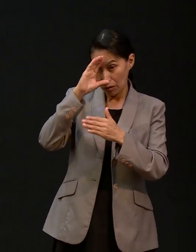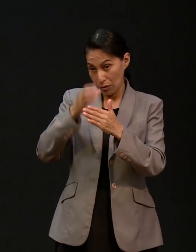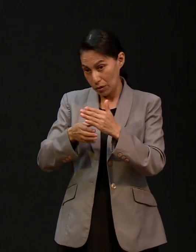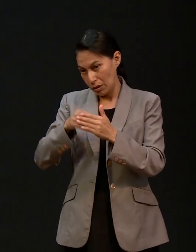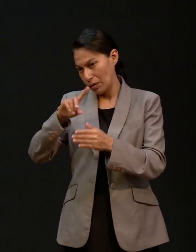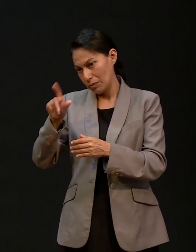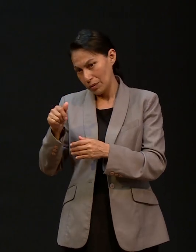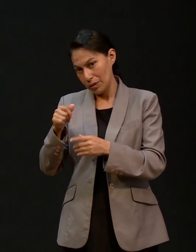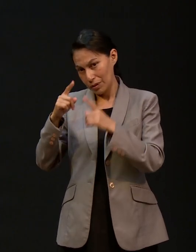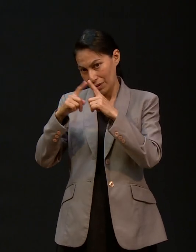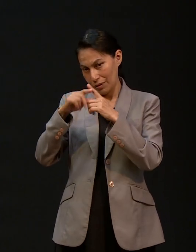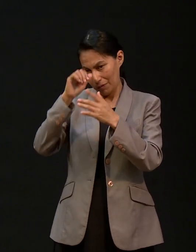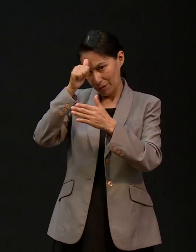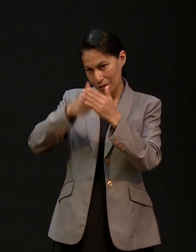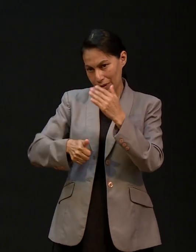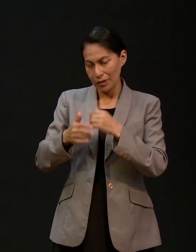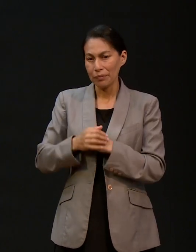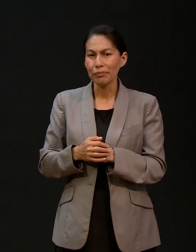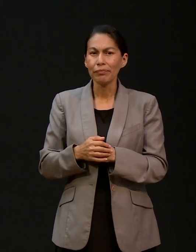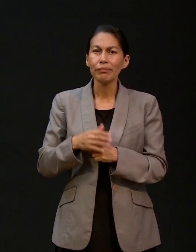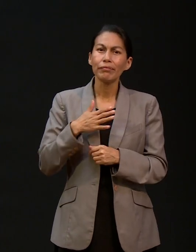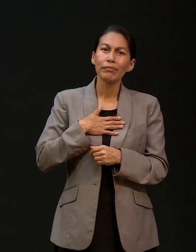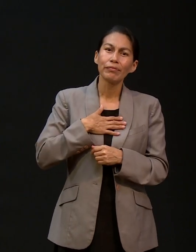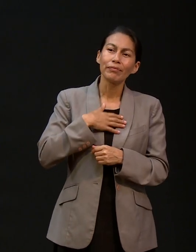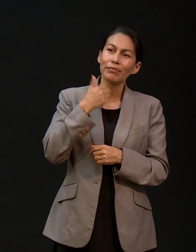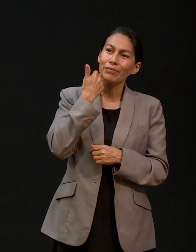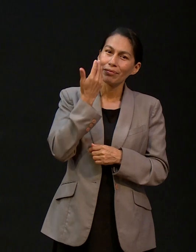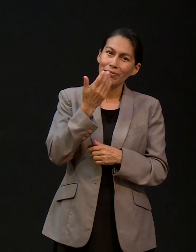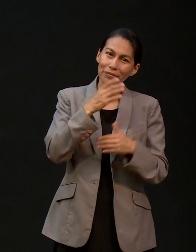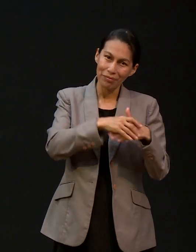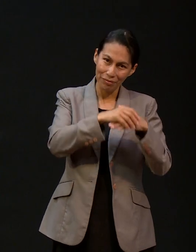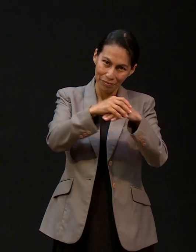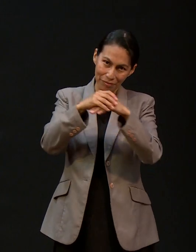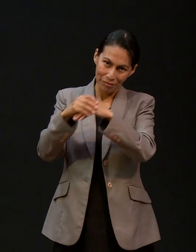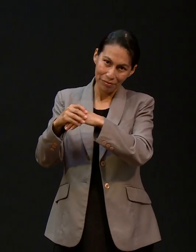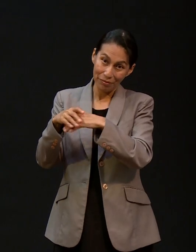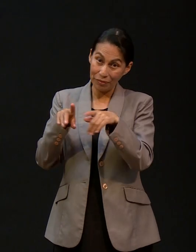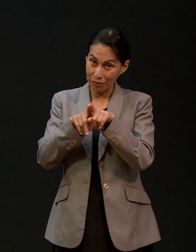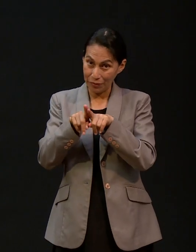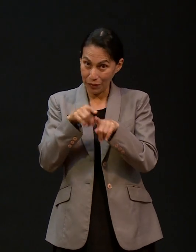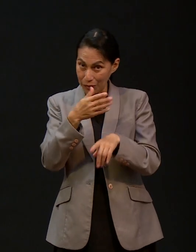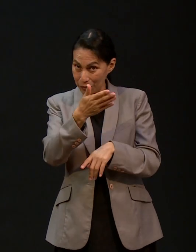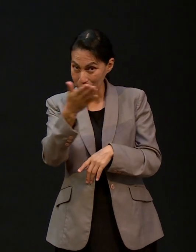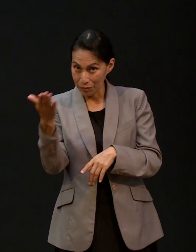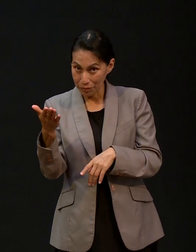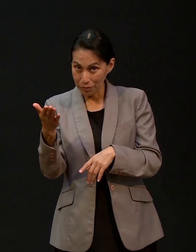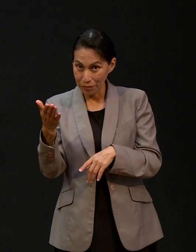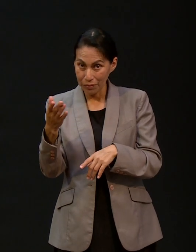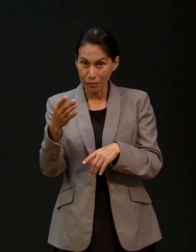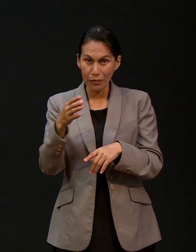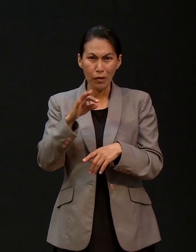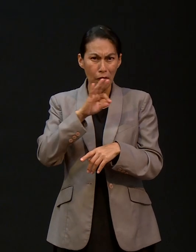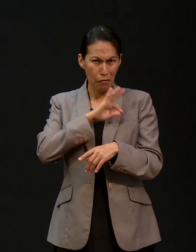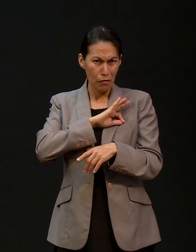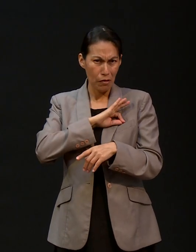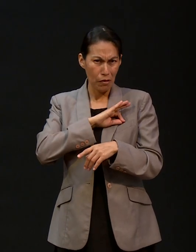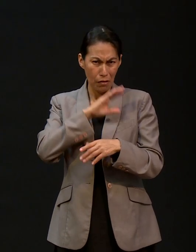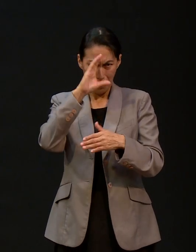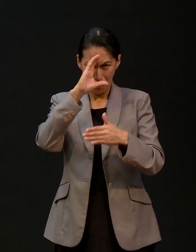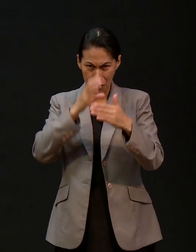católica. Y quisiera aprovechar y mandar un saludo a todos nuestros hermanos que nos observan, que nos miran, que pertenecen